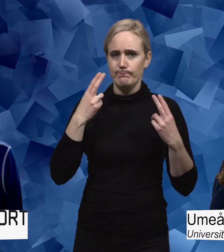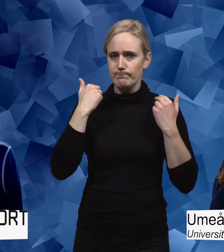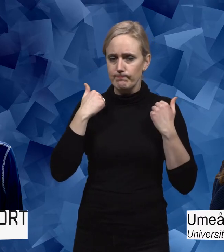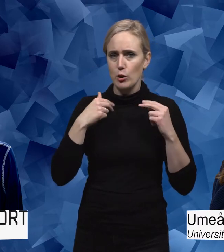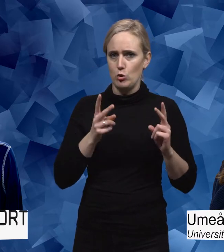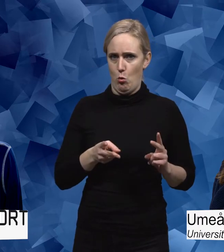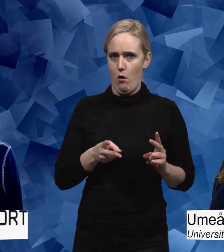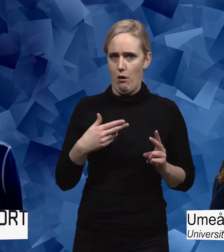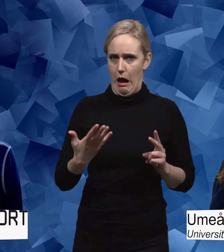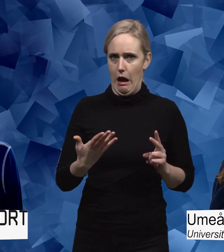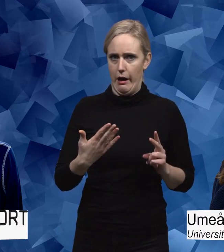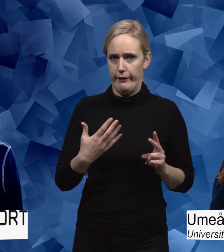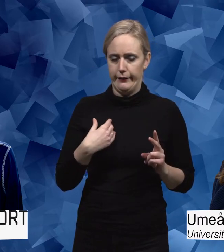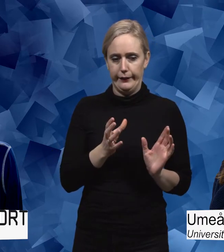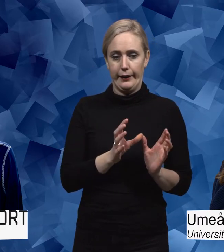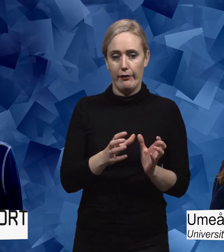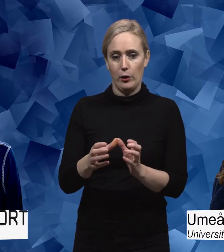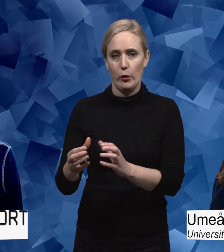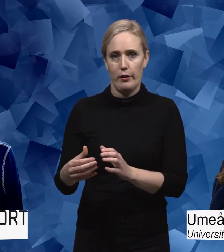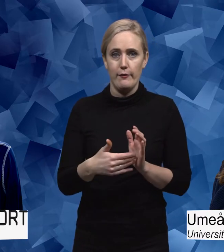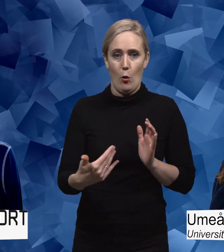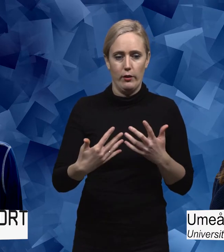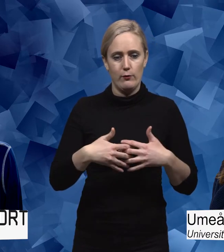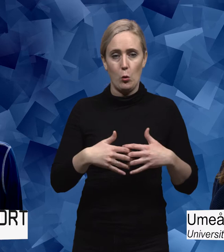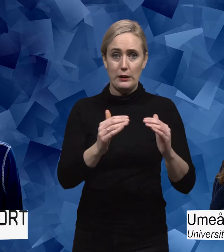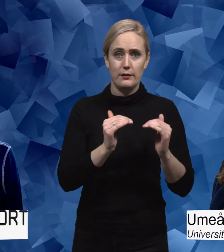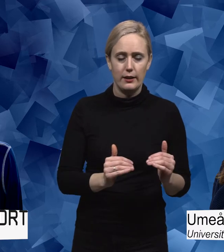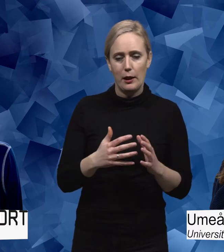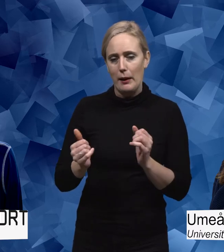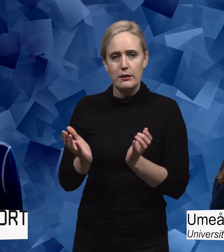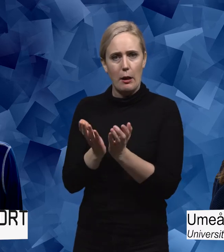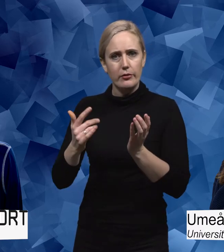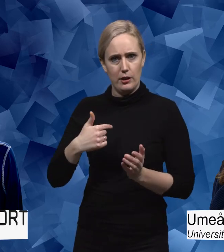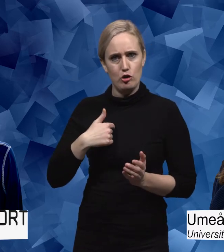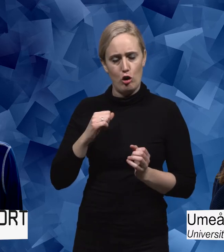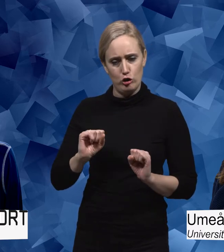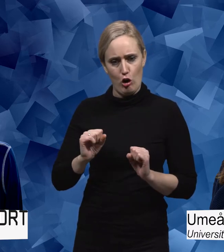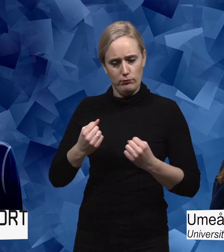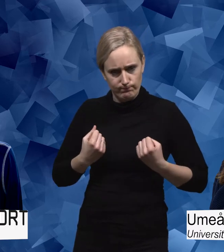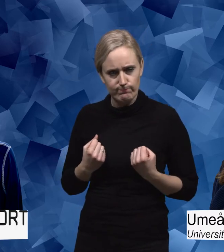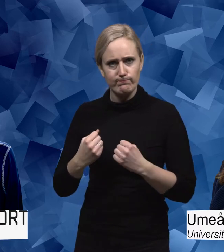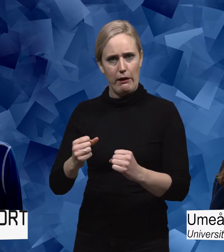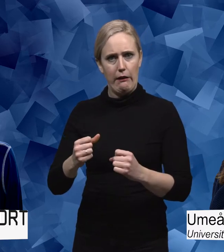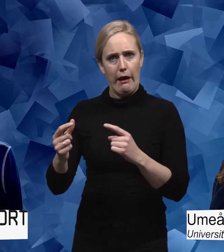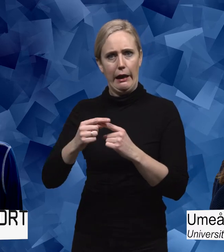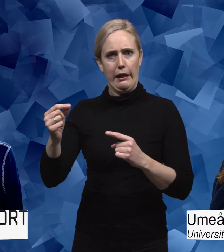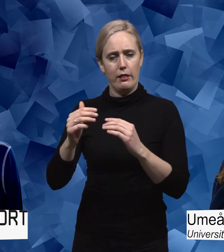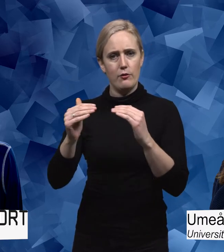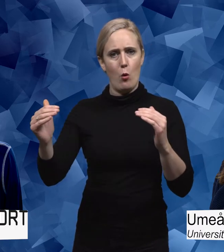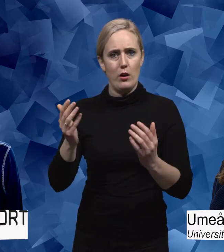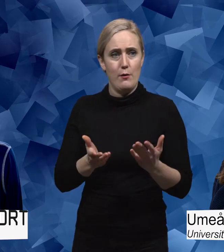sig någon slags kategorisering utifrån funktionsnedsättning och samtidigt vara elitidrottspresterande